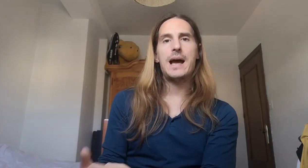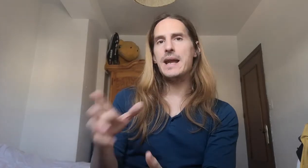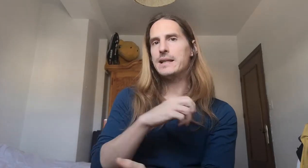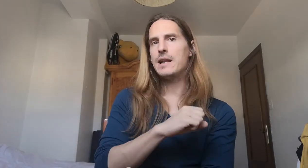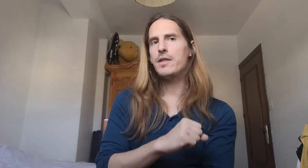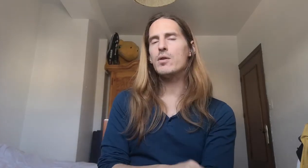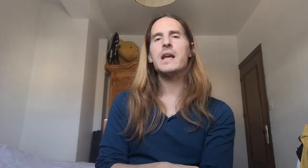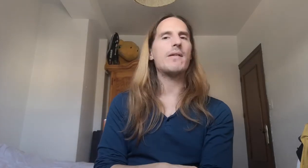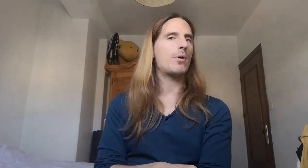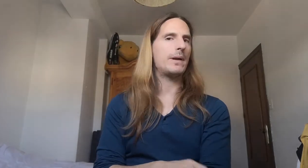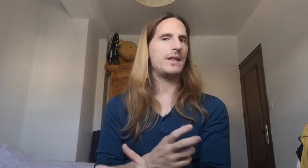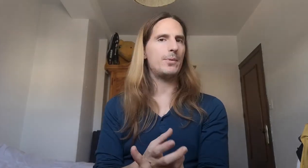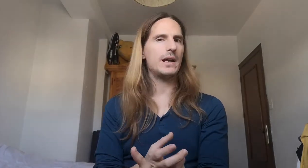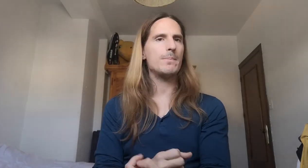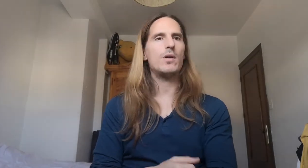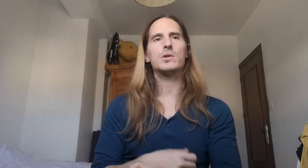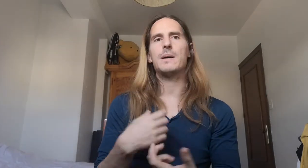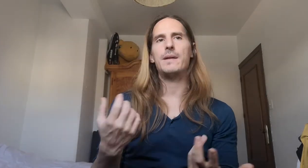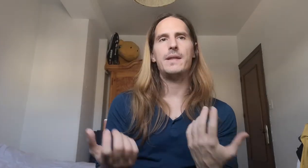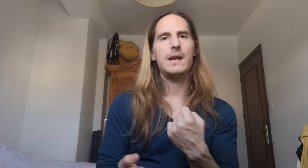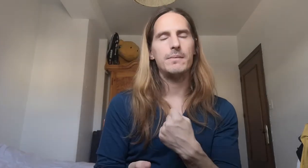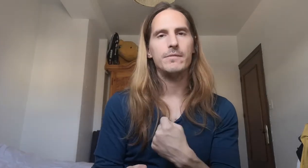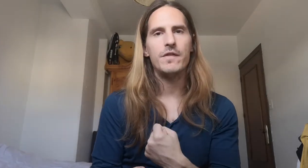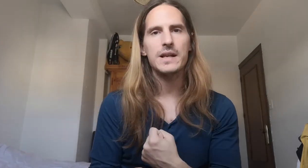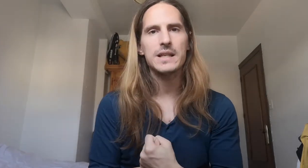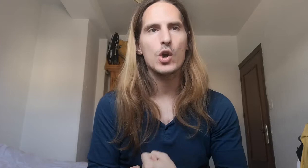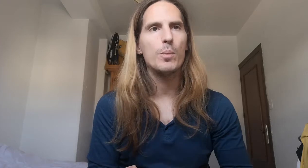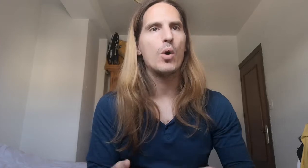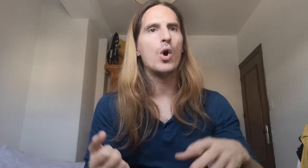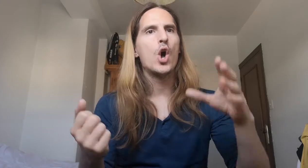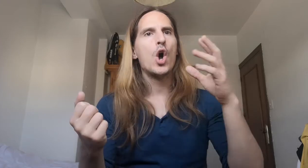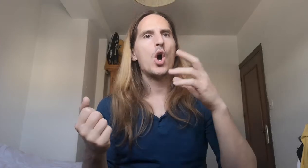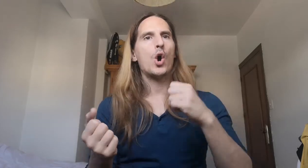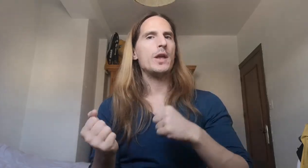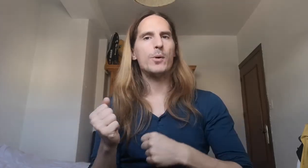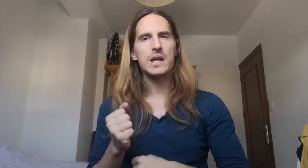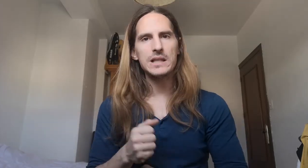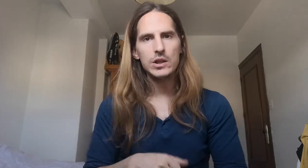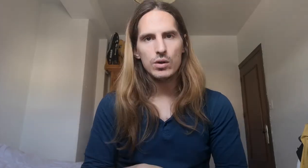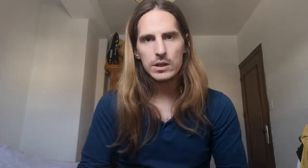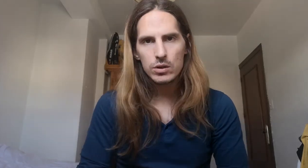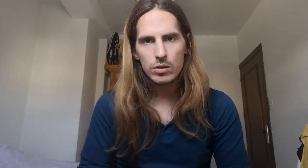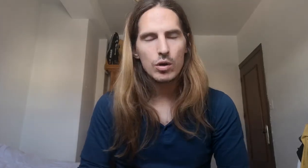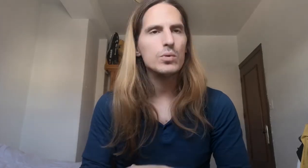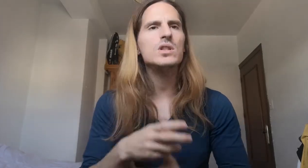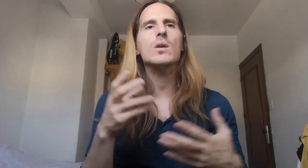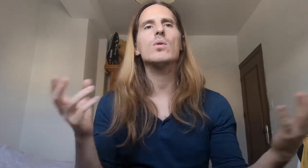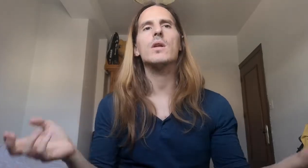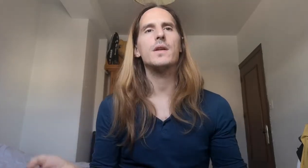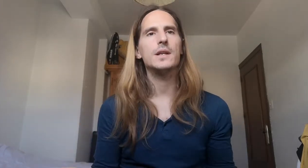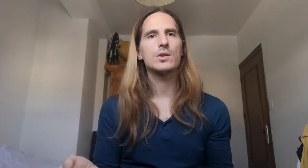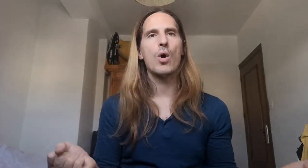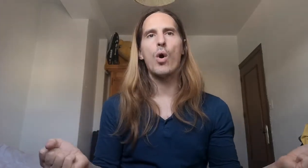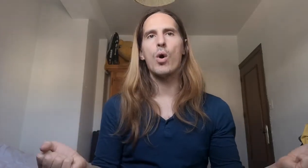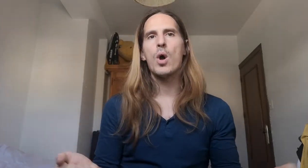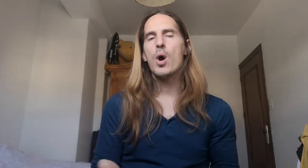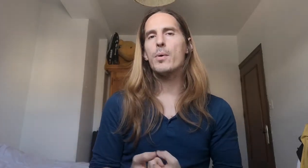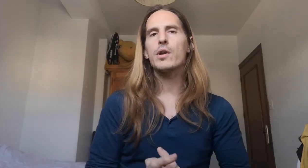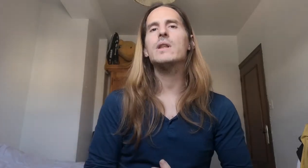en esta lección que vamos a aprender, por ejemplo, vamos a aprender frases como, oye, ¿por qué has hecho eso? ¿Cómo se te ha ocurrido hacer eso? O, ¿por qué no te